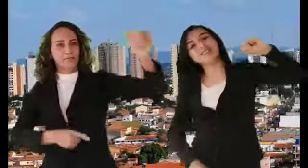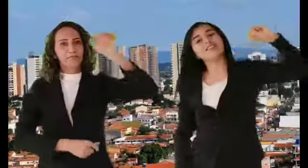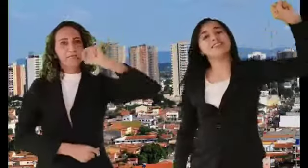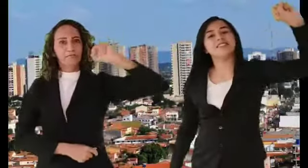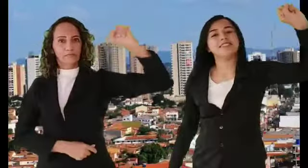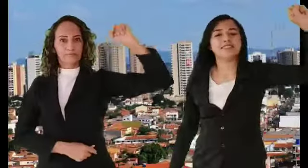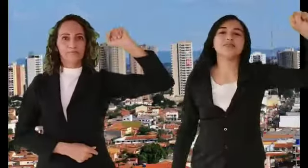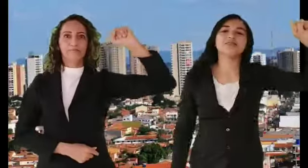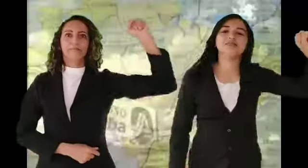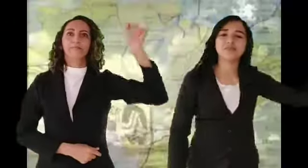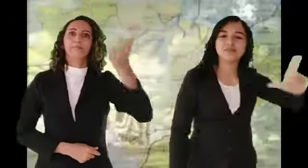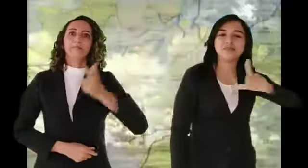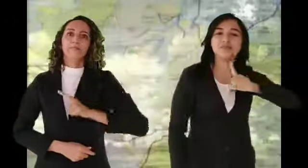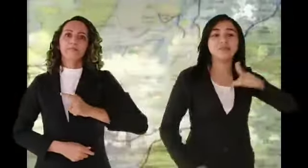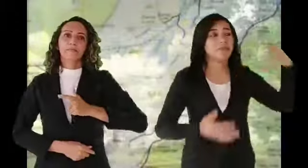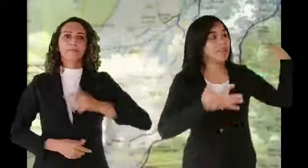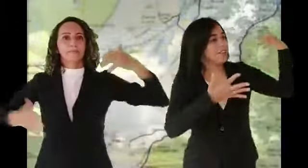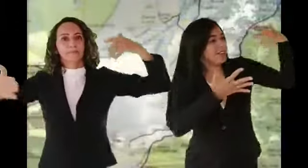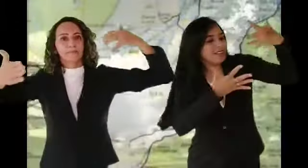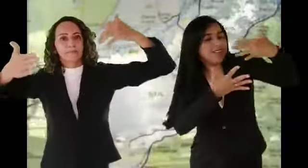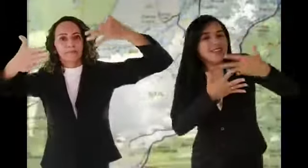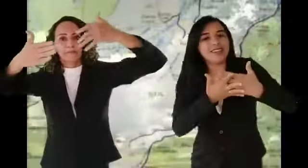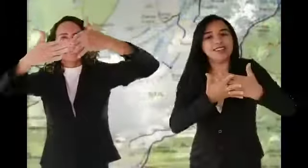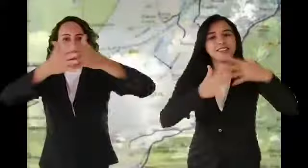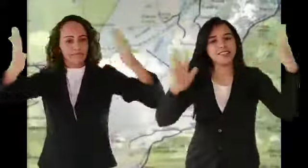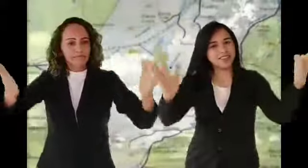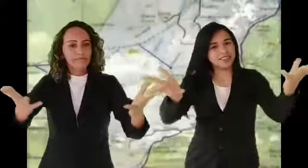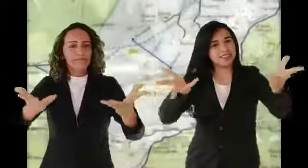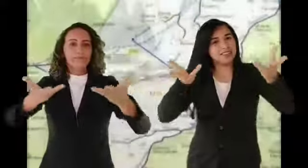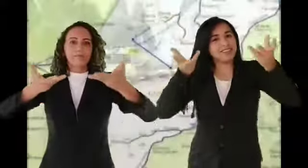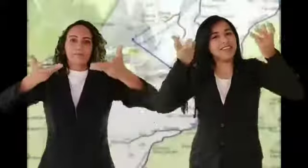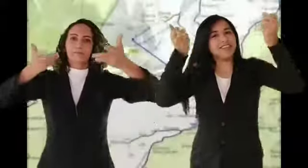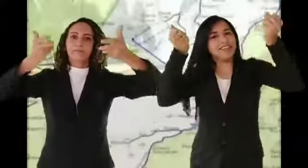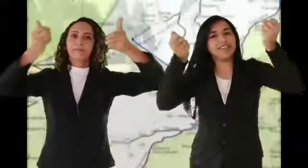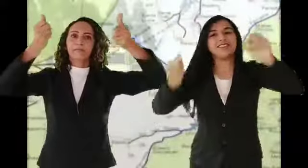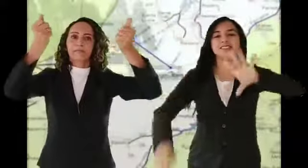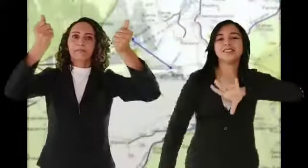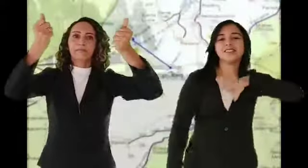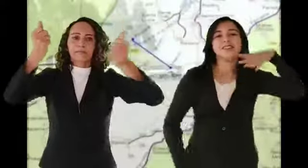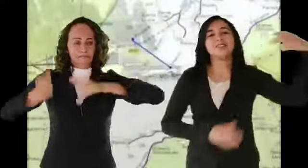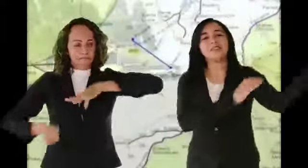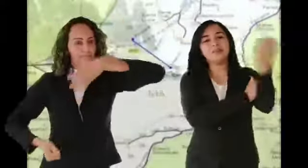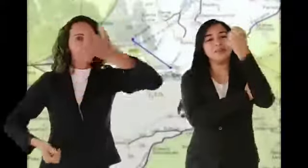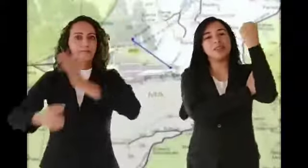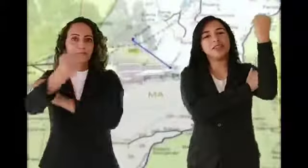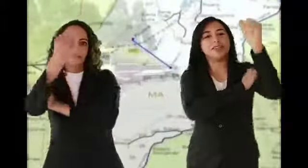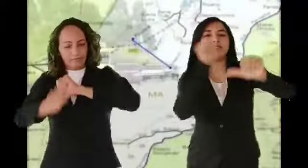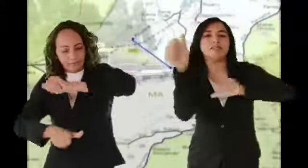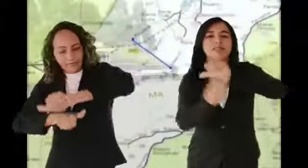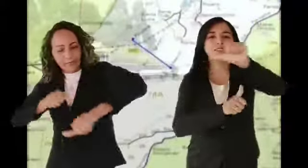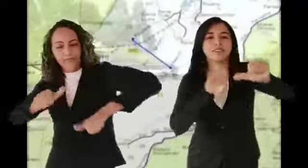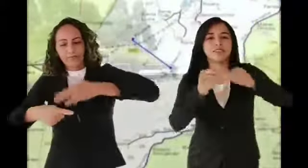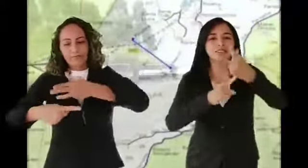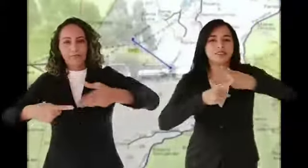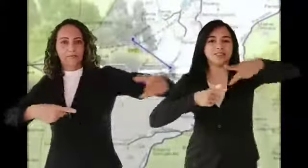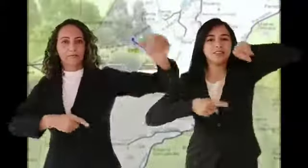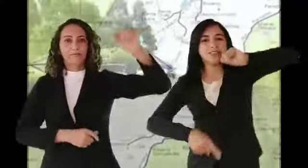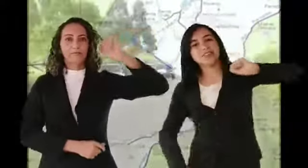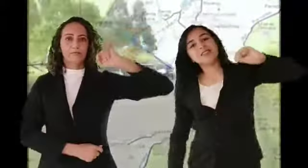Tens história imponente Pelo valor de teu sucesso